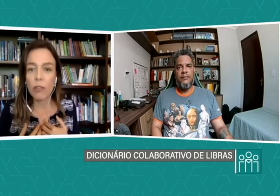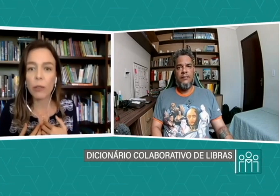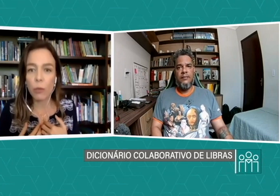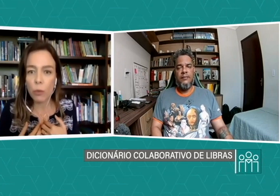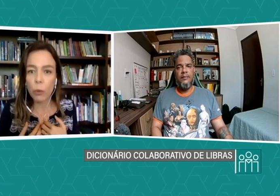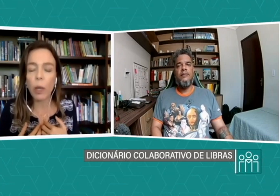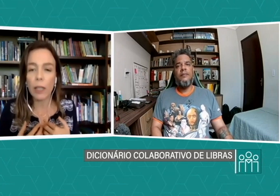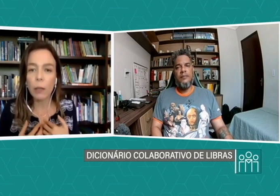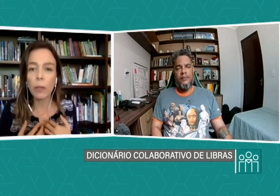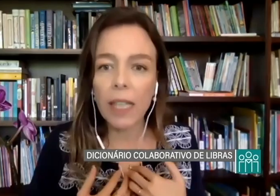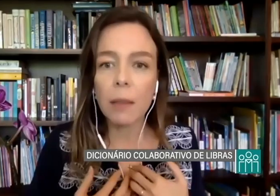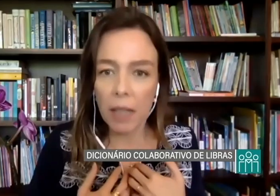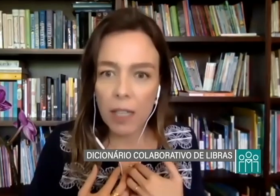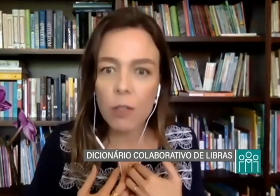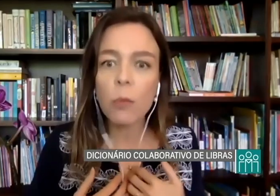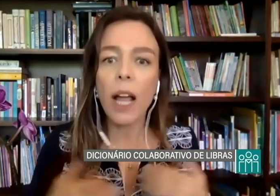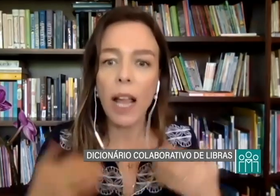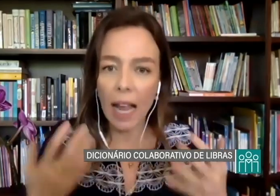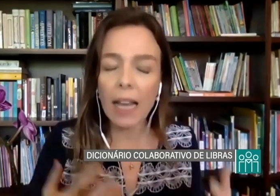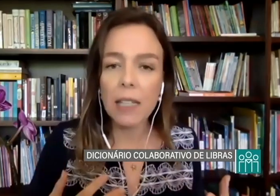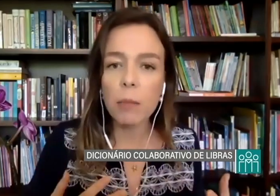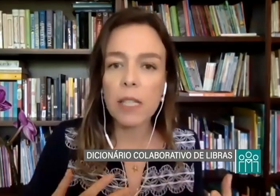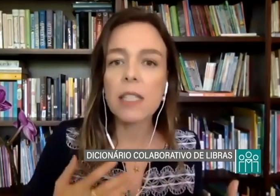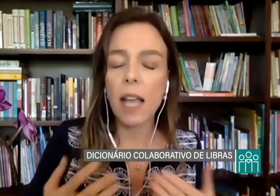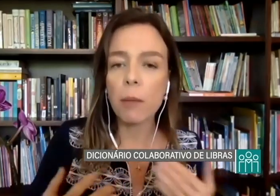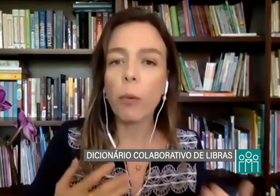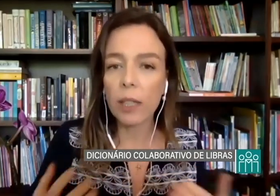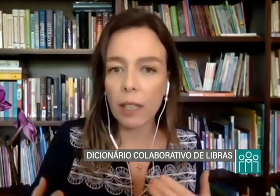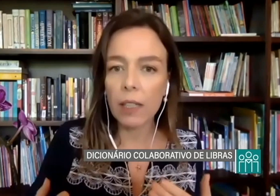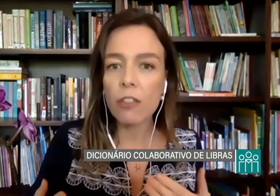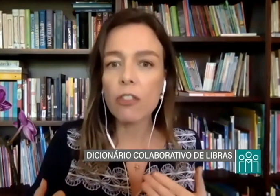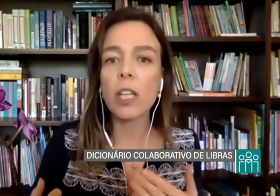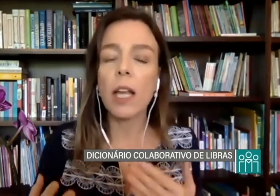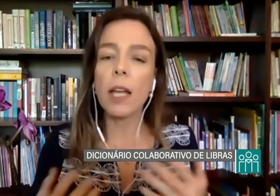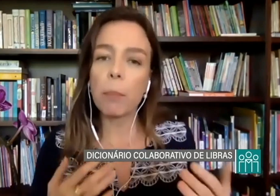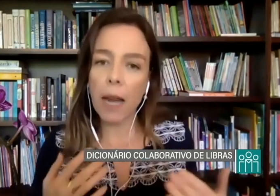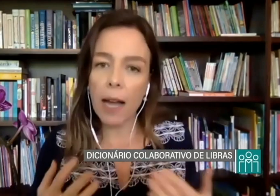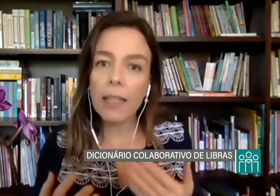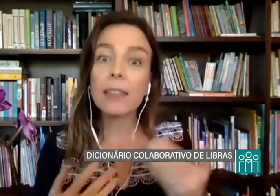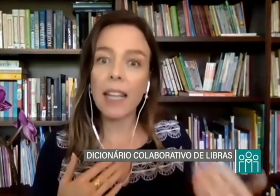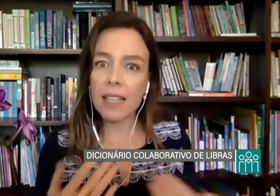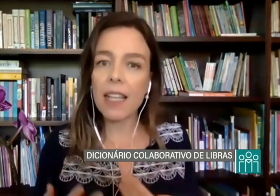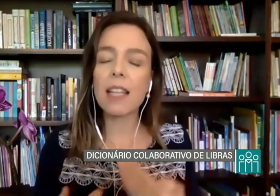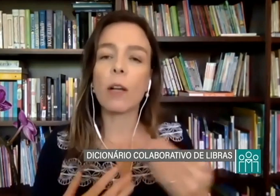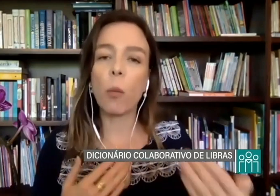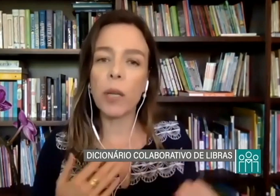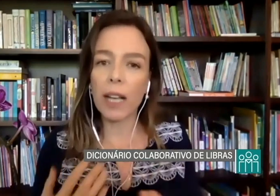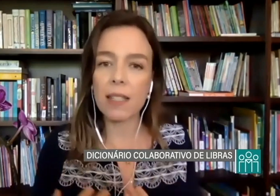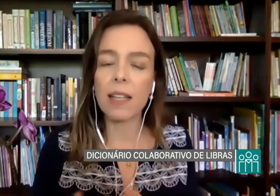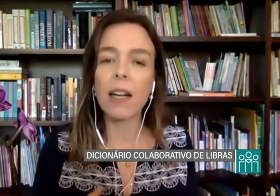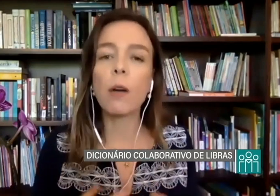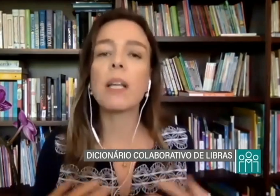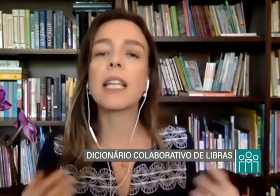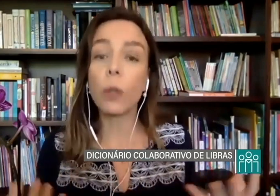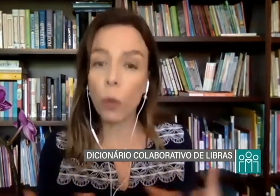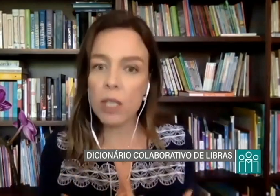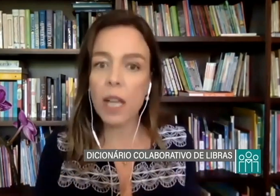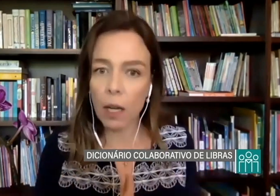do surdo. A língua dele mesmo é Libras. E é importante para ter essa comunicação, essa inclusão